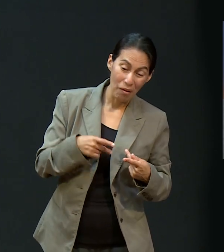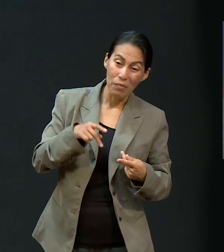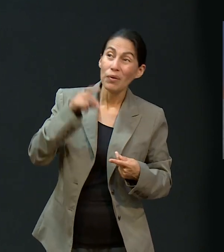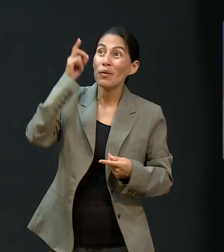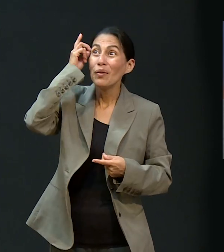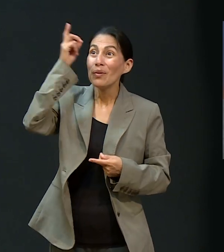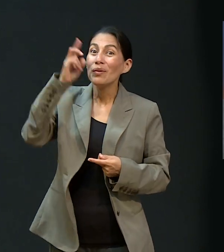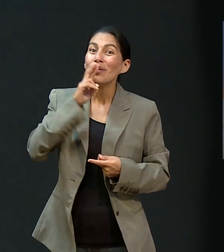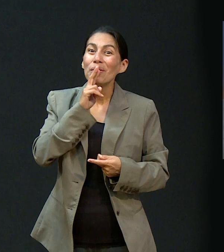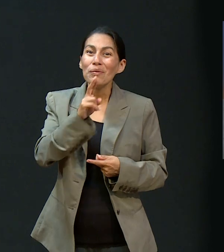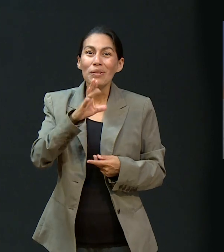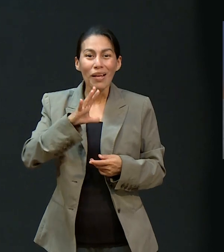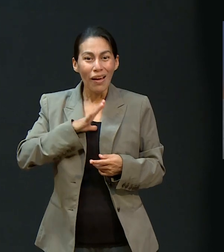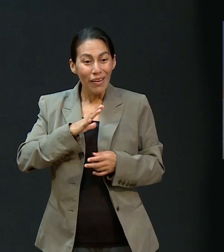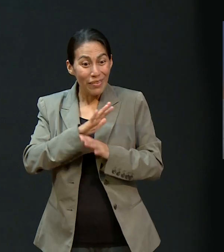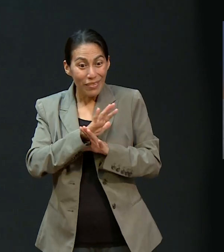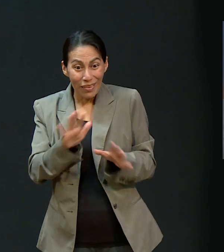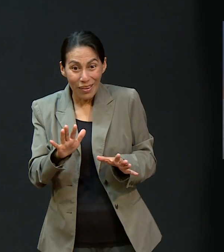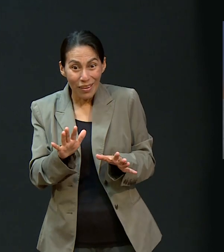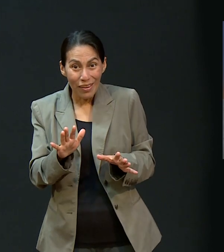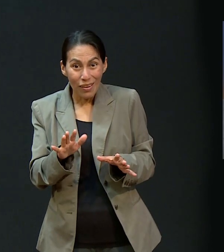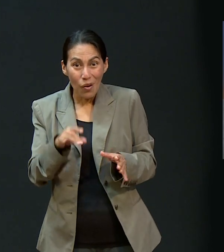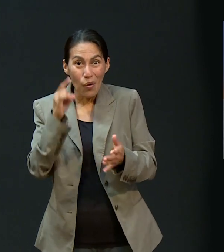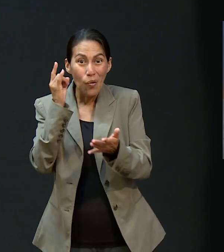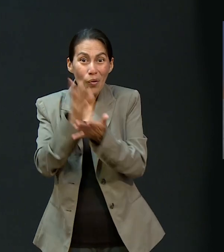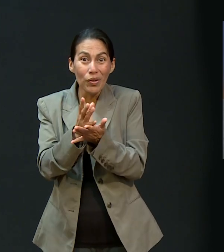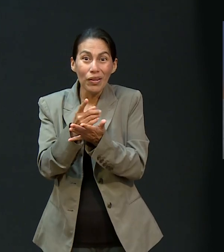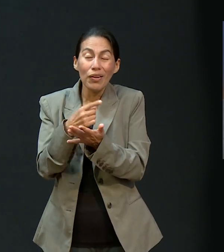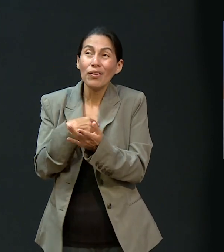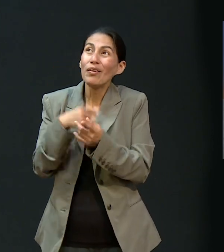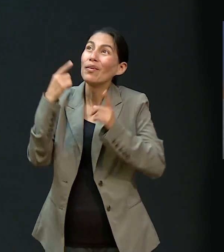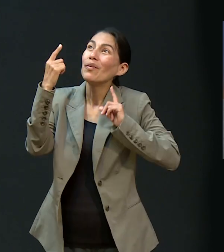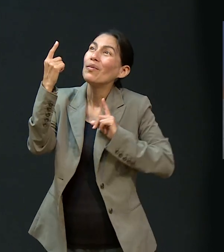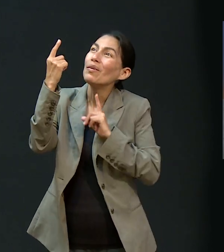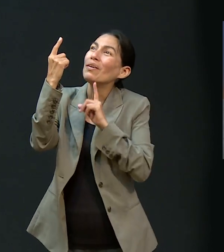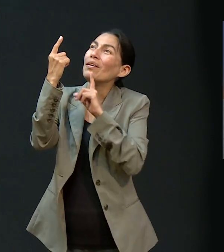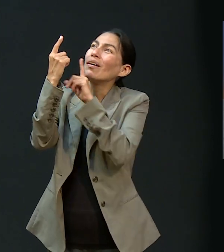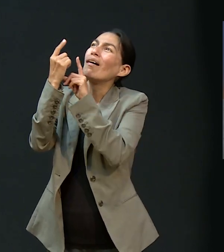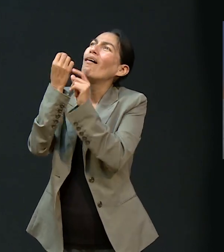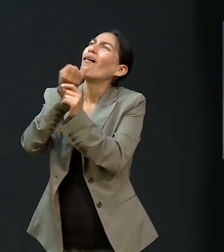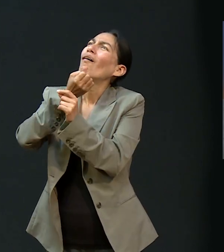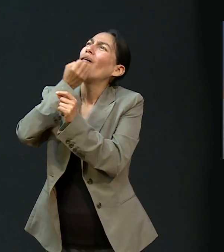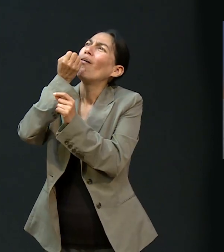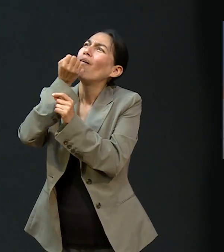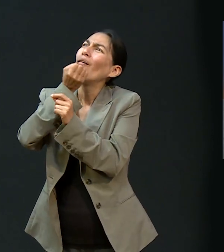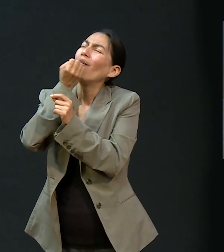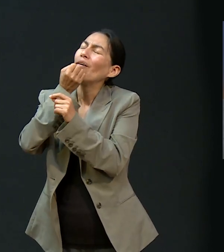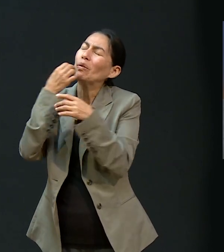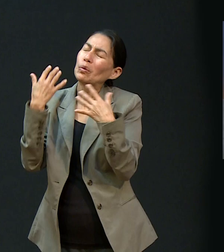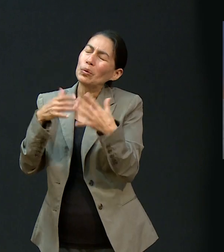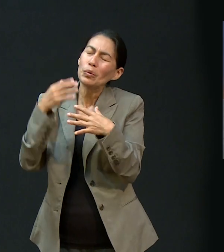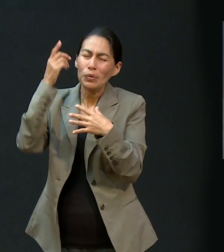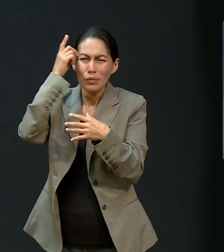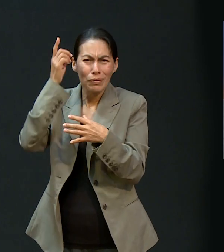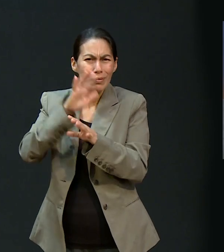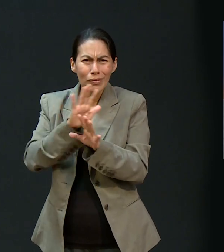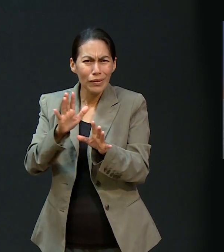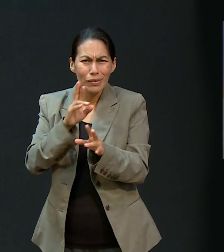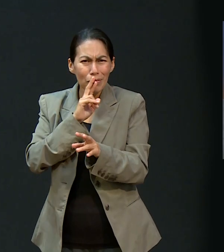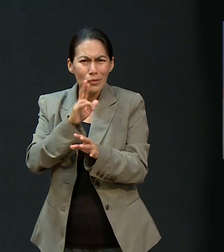cuando te desanima, o cómo es que Dios ya tiene ahí la respuesta a tus oraciones. Solo falta que nosotros vayamos a